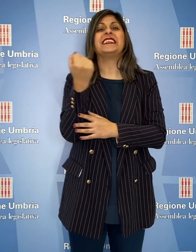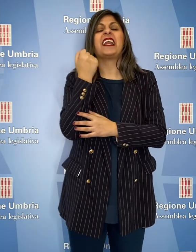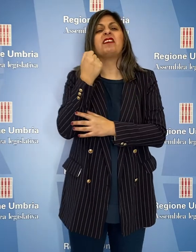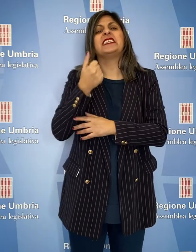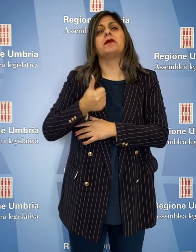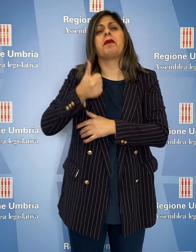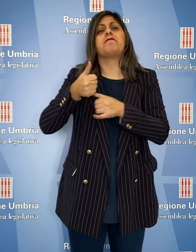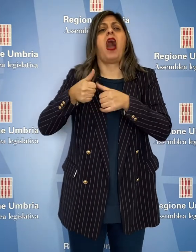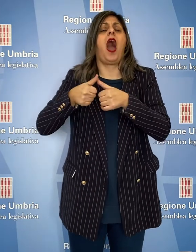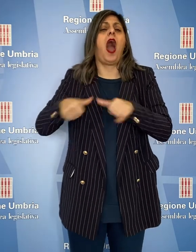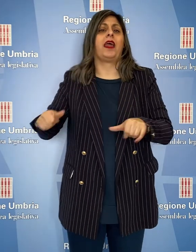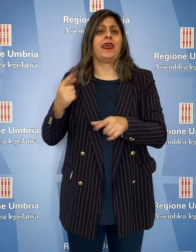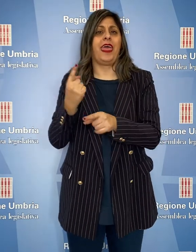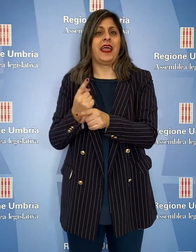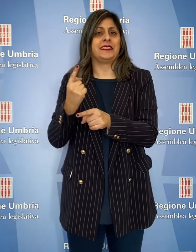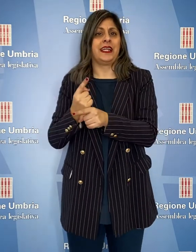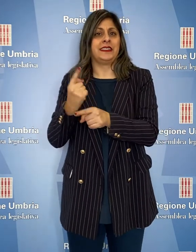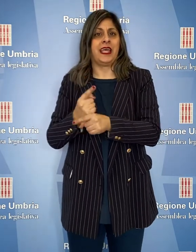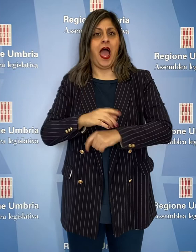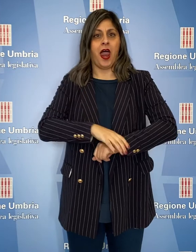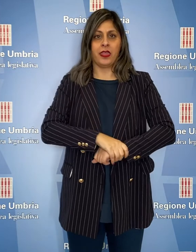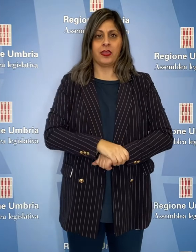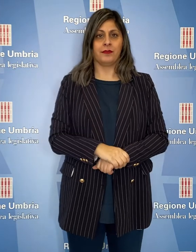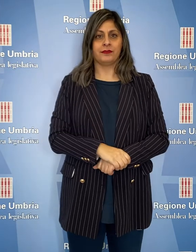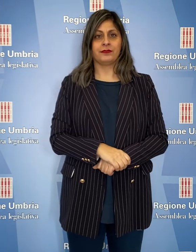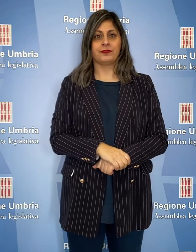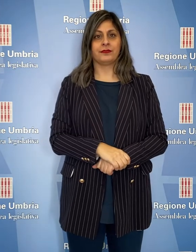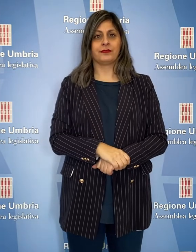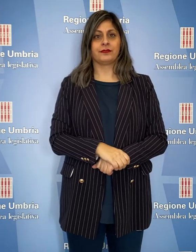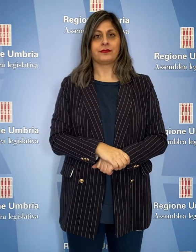alimentare e dei servizi primari essenziali.